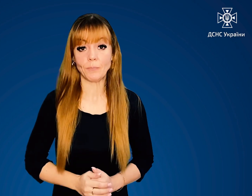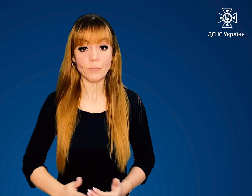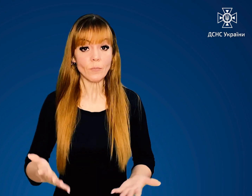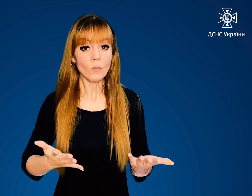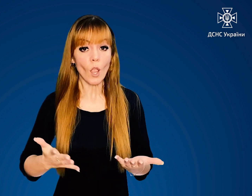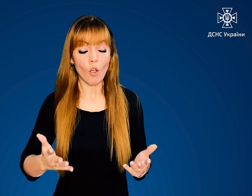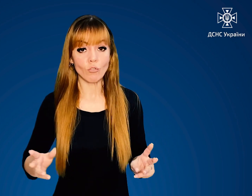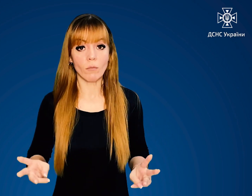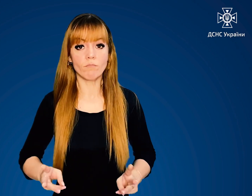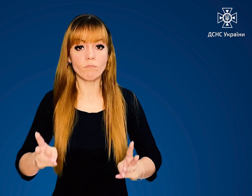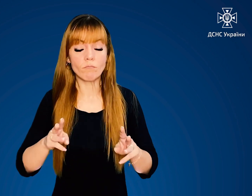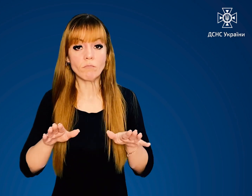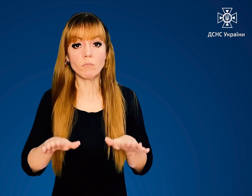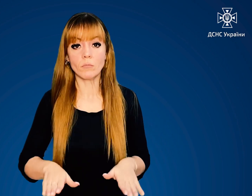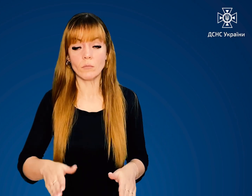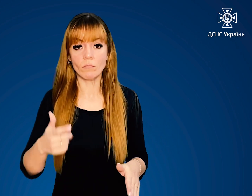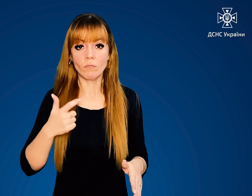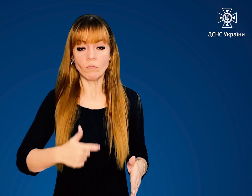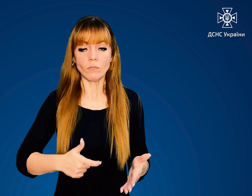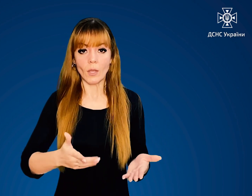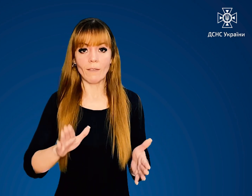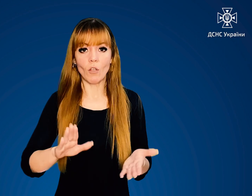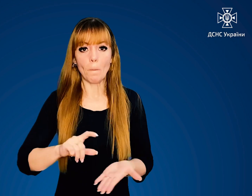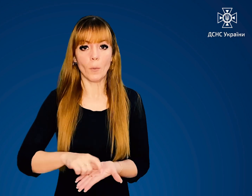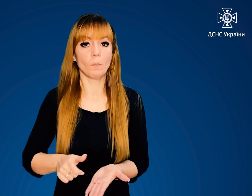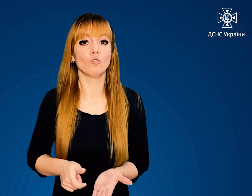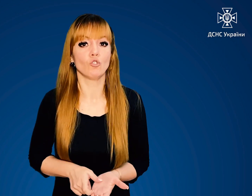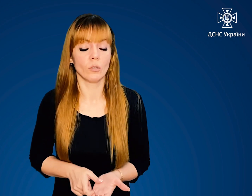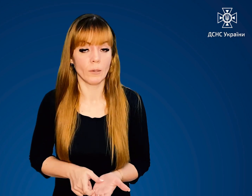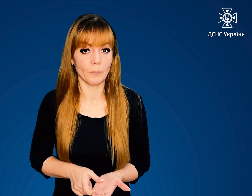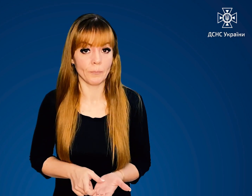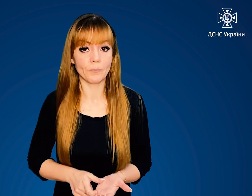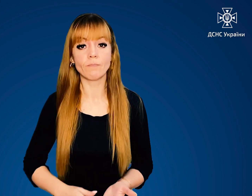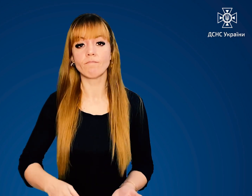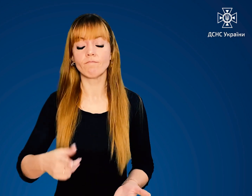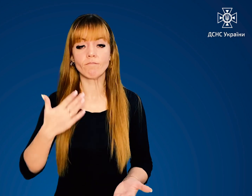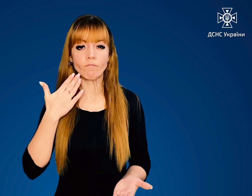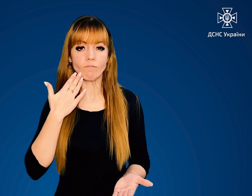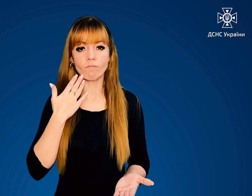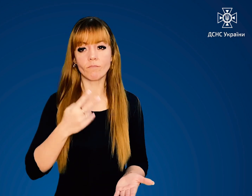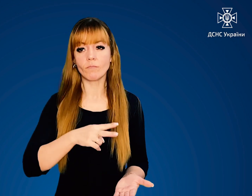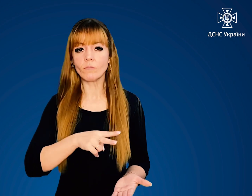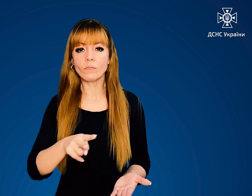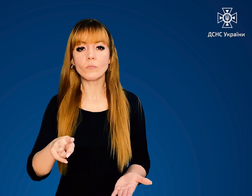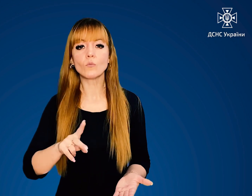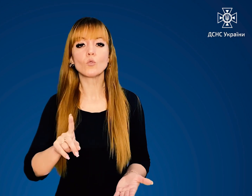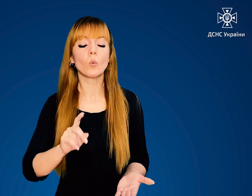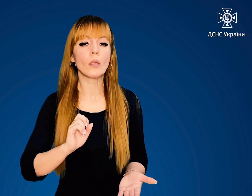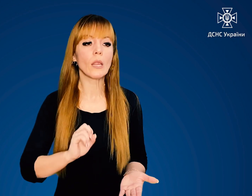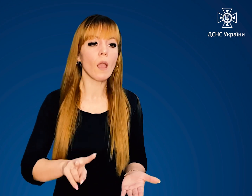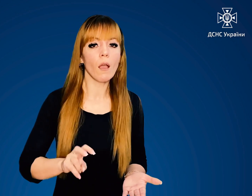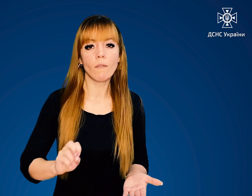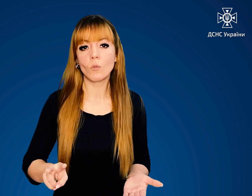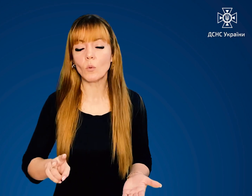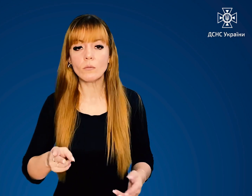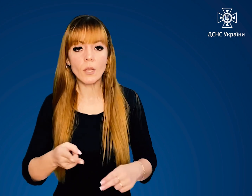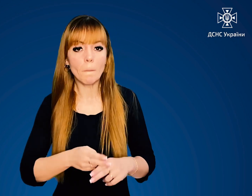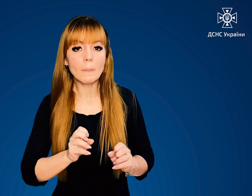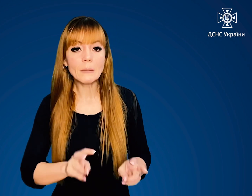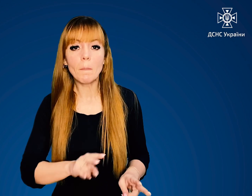Якщо пожежа застала вас у приміщенні, зорієнтуйтесь щодо наявної небезпеки і